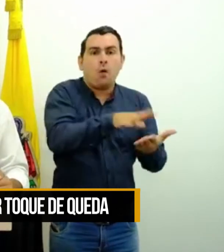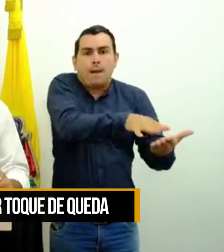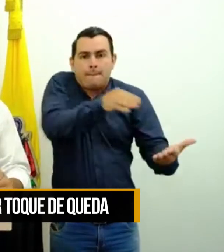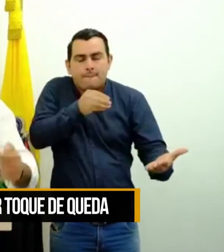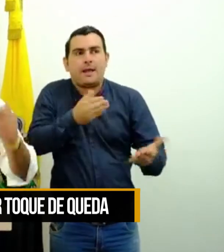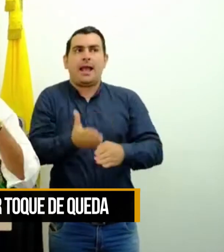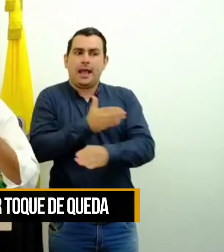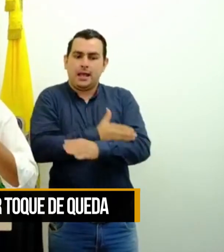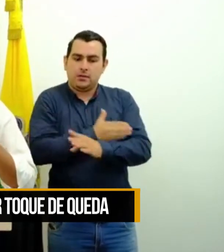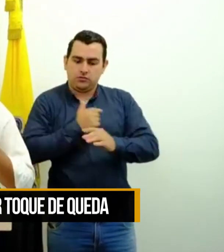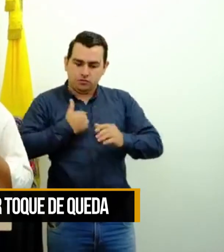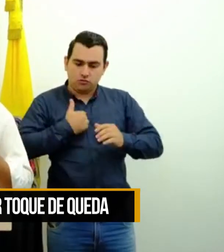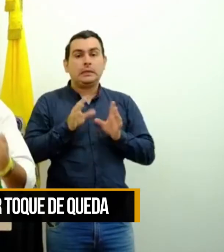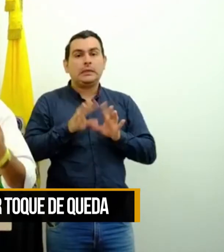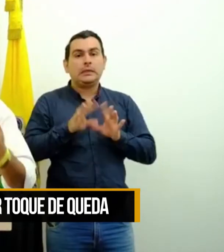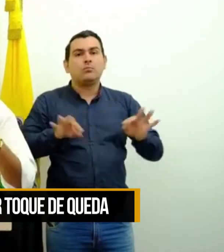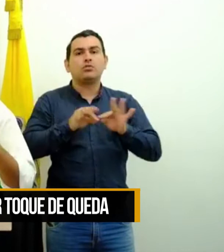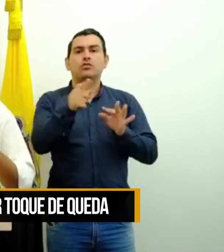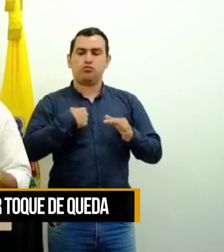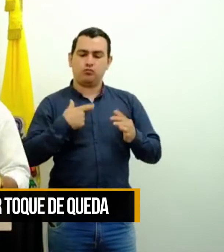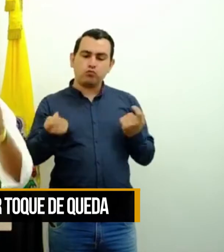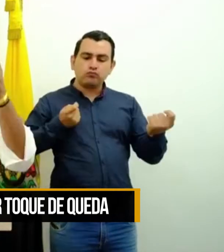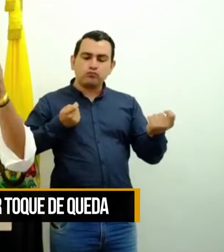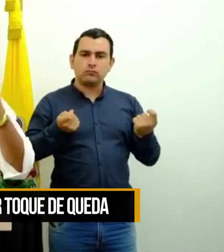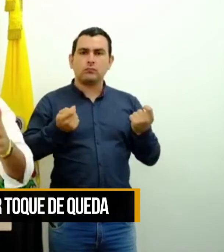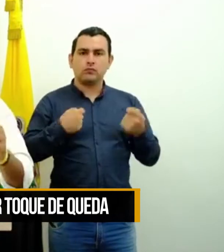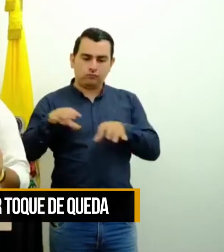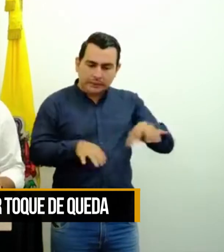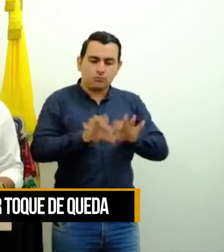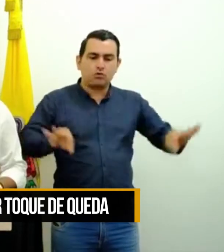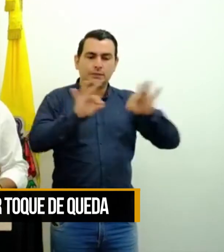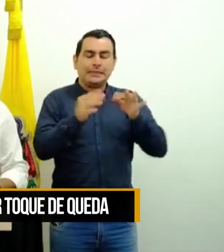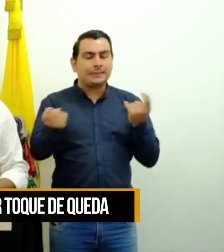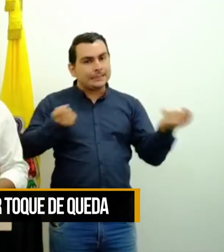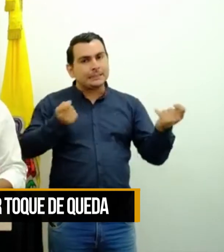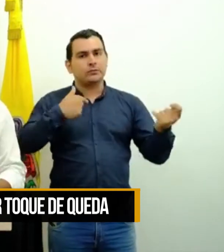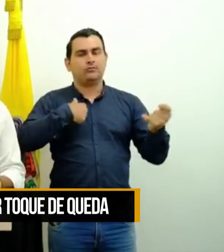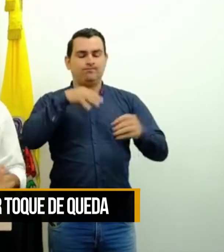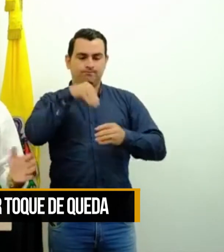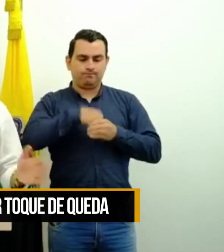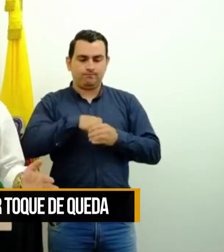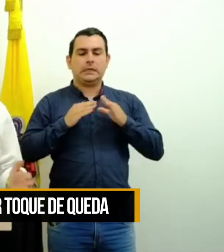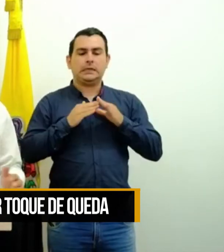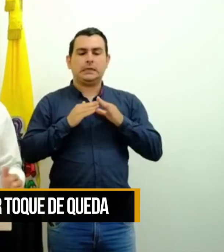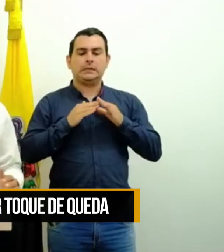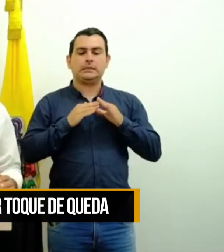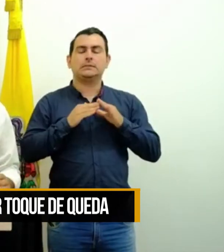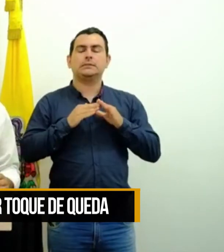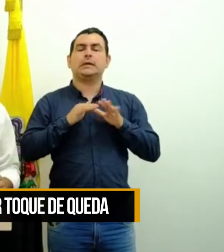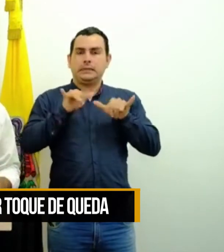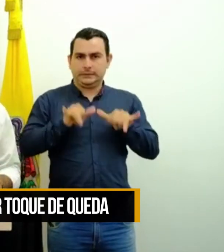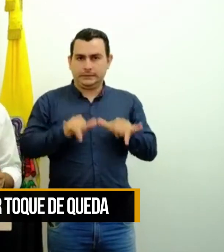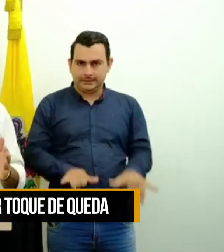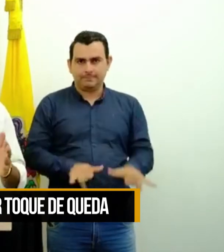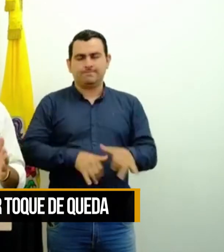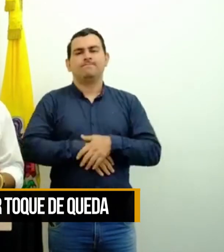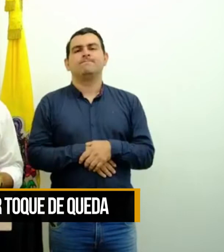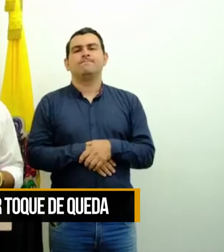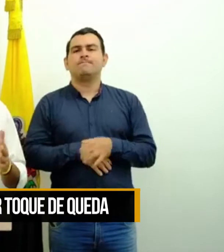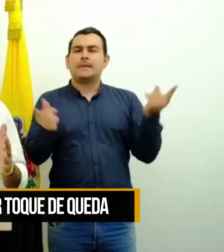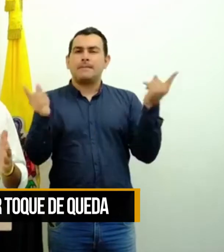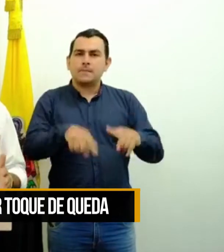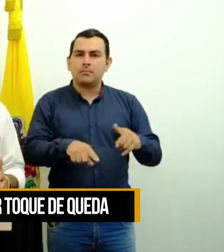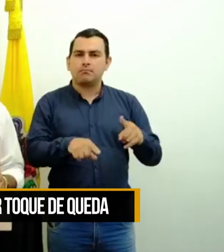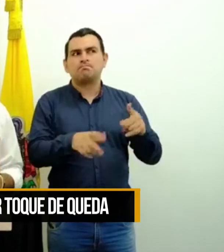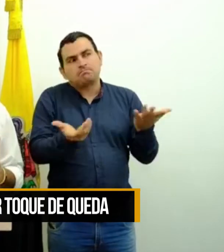donde la autorregulación del comportamiento es lo más importante. Y donde tendremos muchas excepciones, como la fuerza